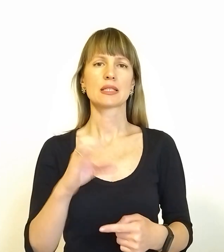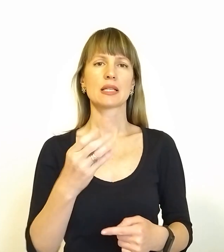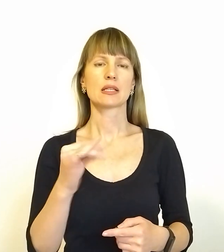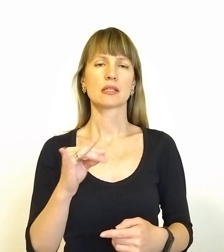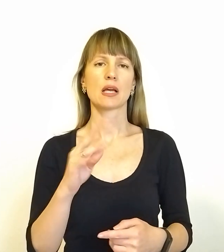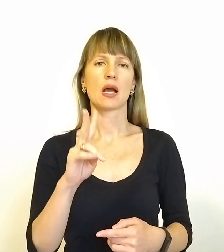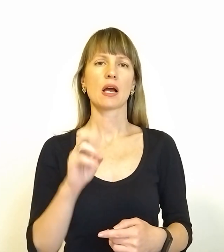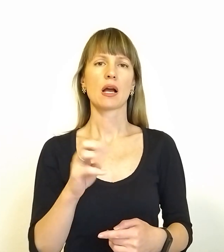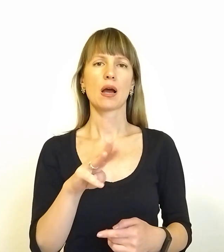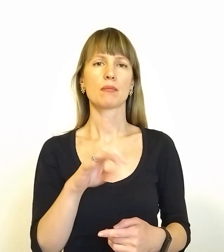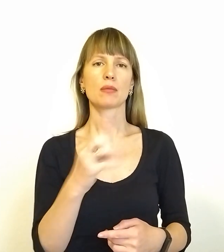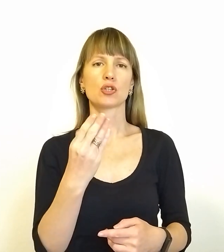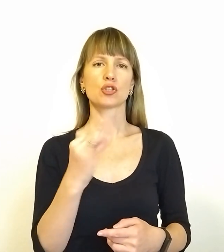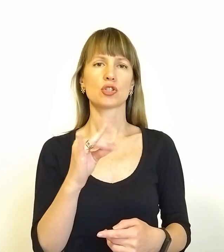Кумишуваської піторіальної громади.